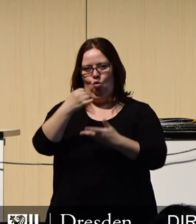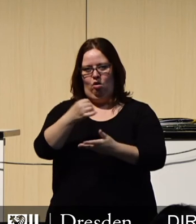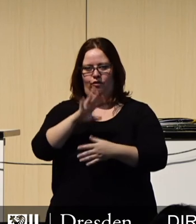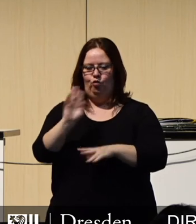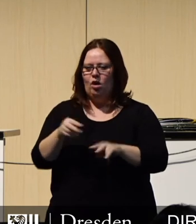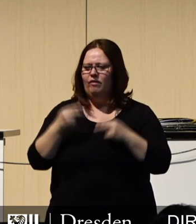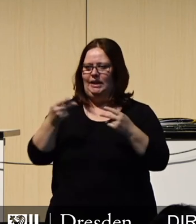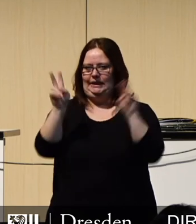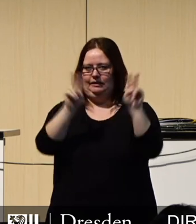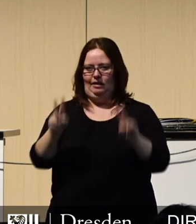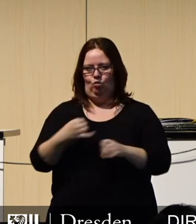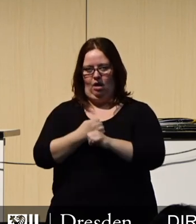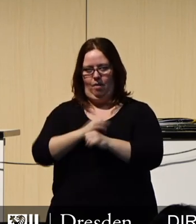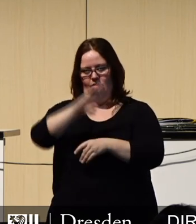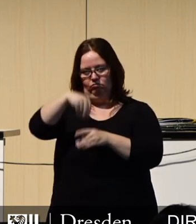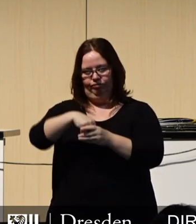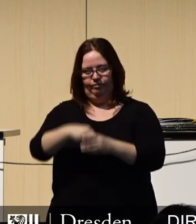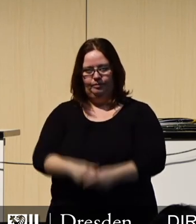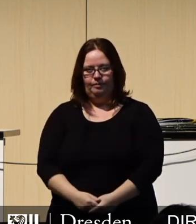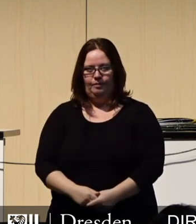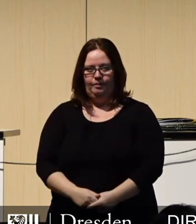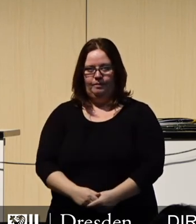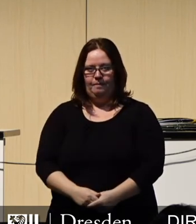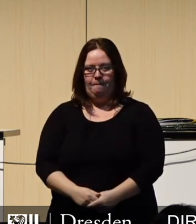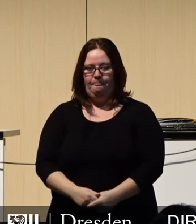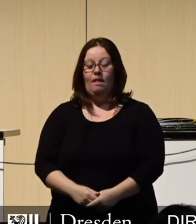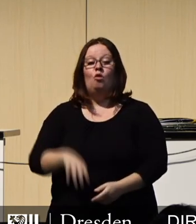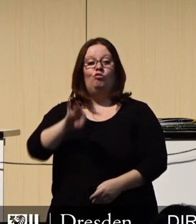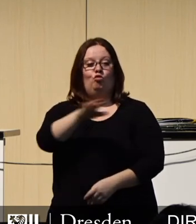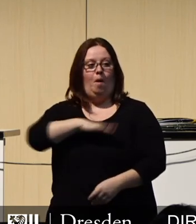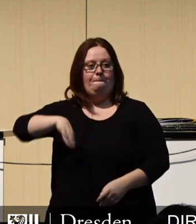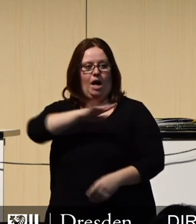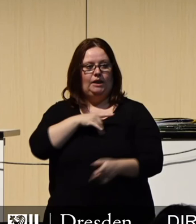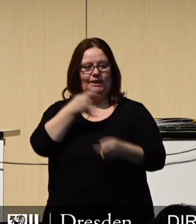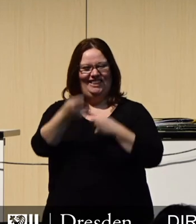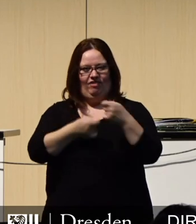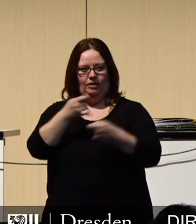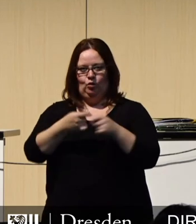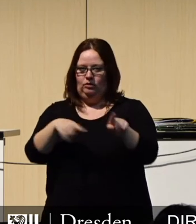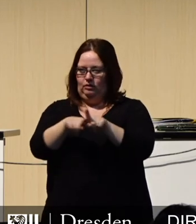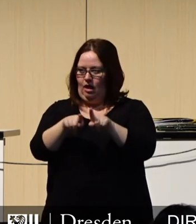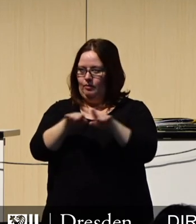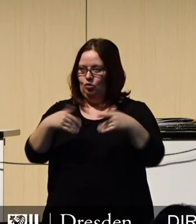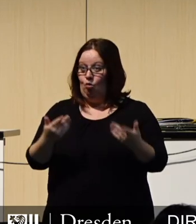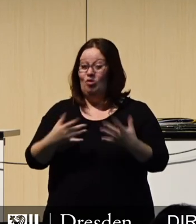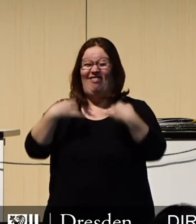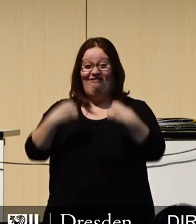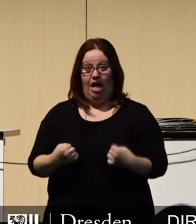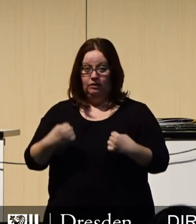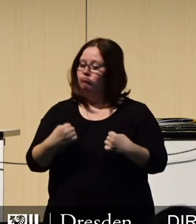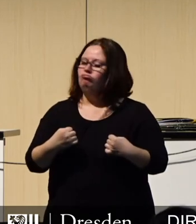dringende Sanierungsarbeiten. Auch für den Bereich der Investitionen gilt, nichts ist